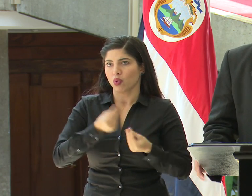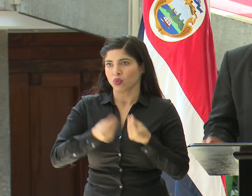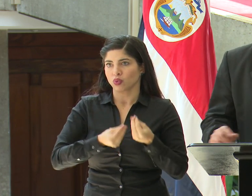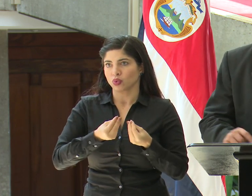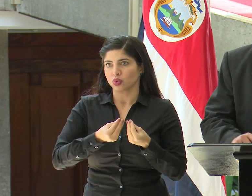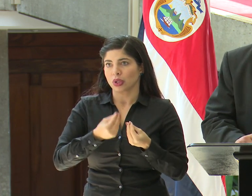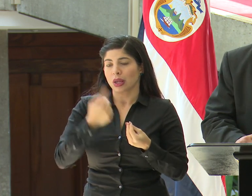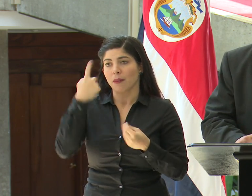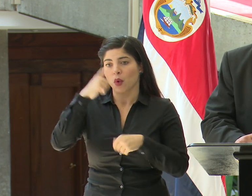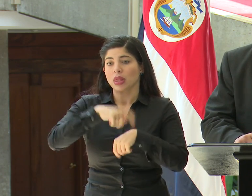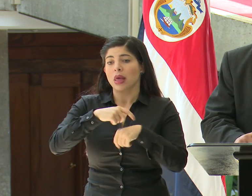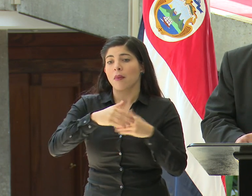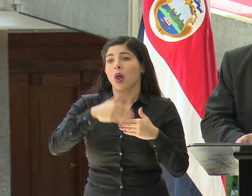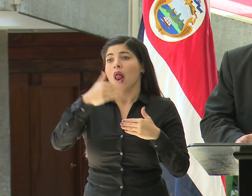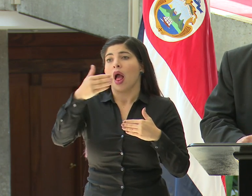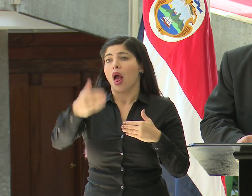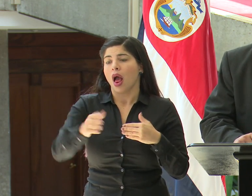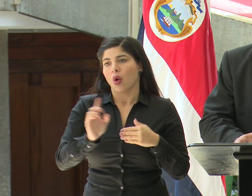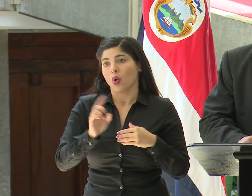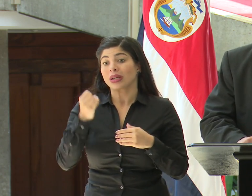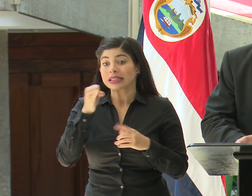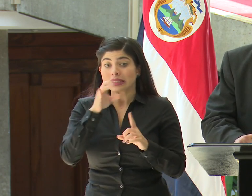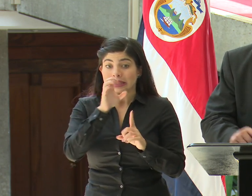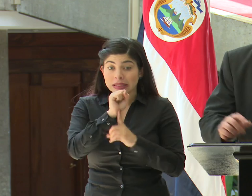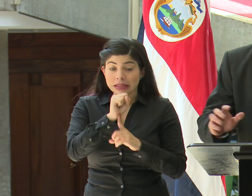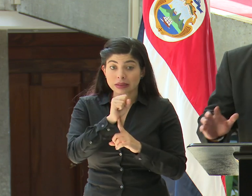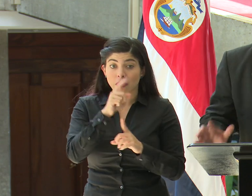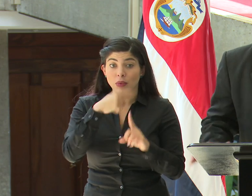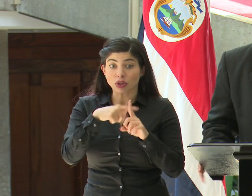largos periodos si se detecta un caso positivo.